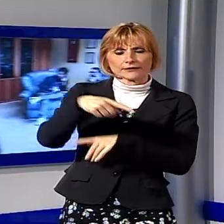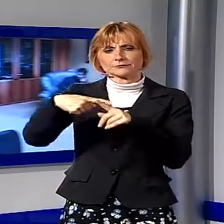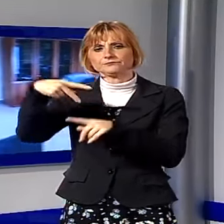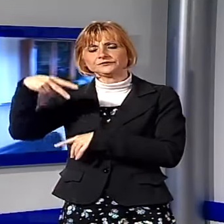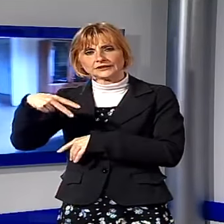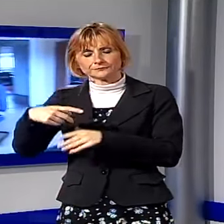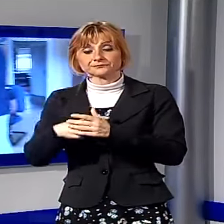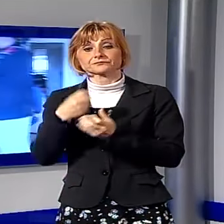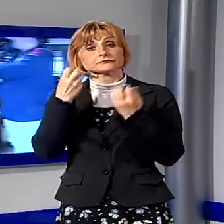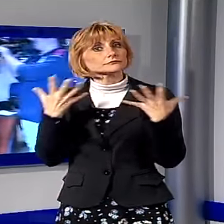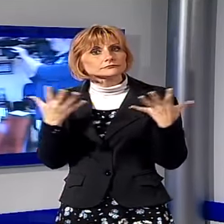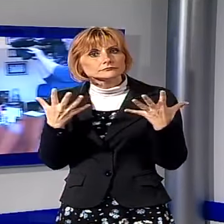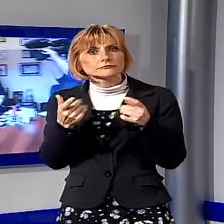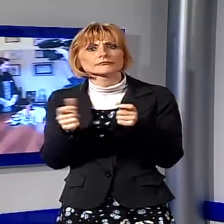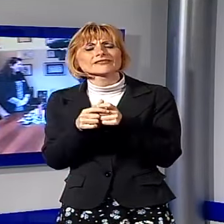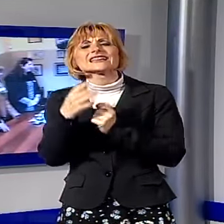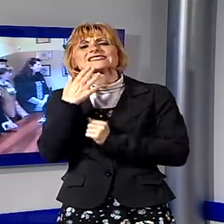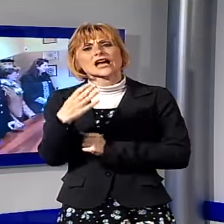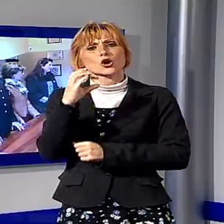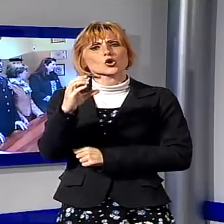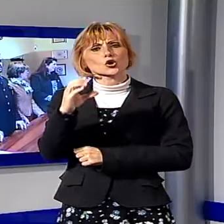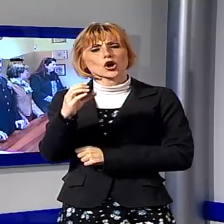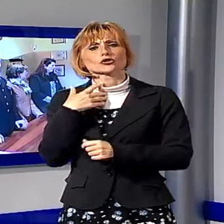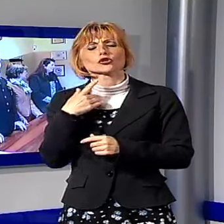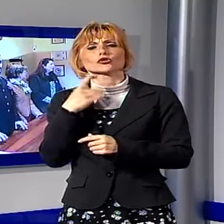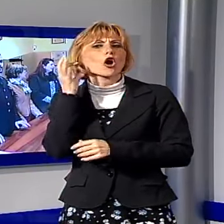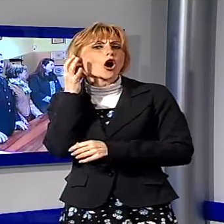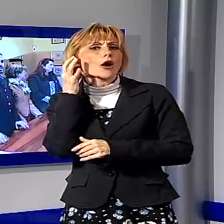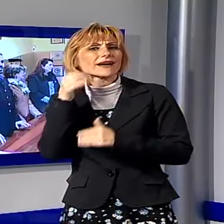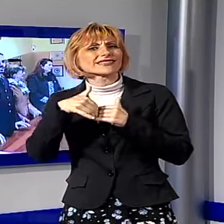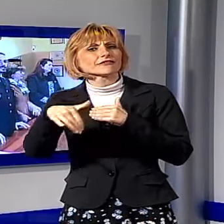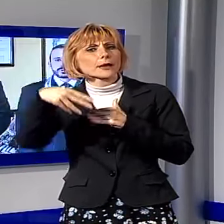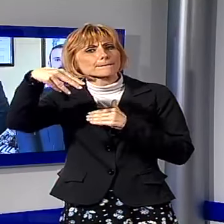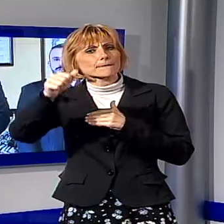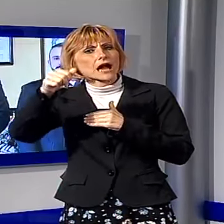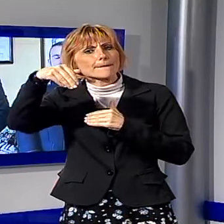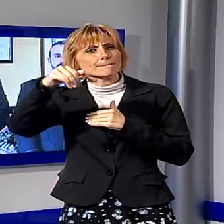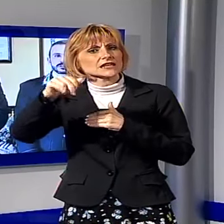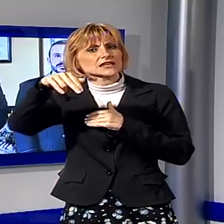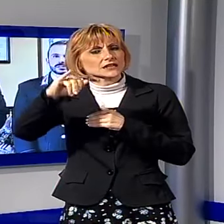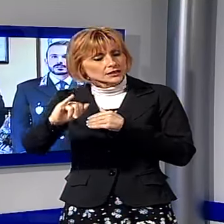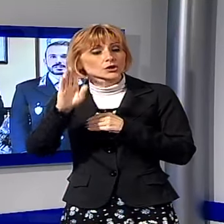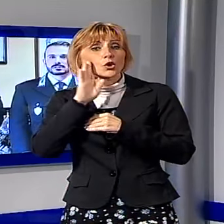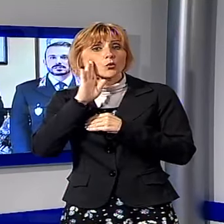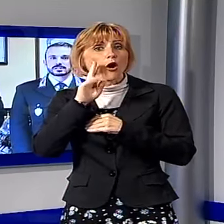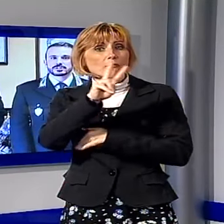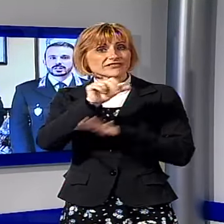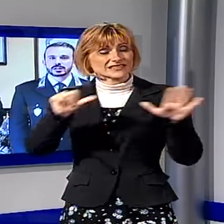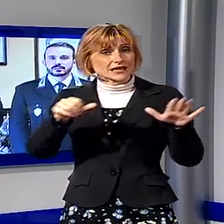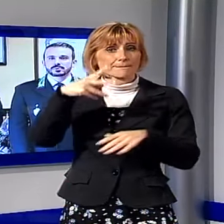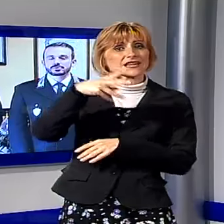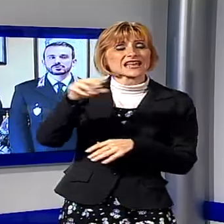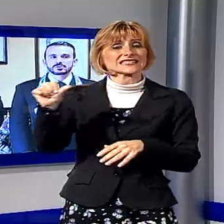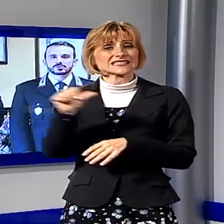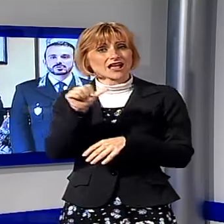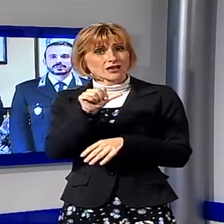È accaduto a San Concordio, all'insediamento Nomadi in via Mammini, dove un uomo di 26 anni, Michele Stepic, al